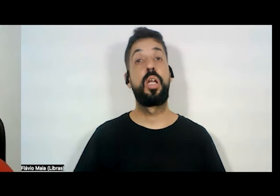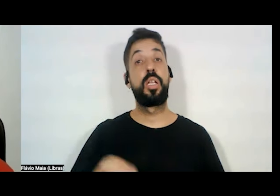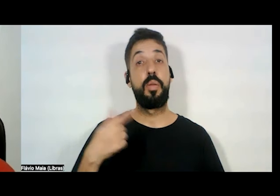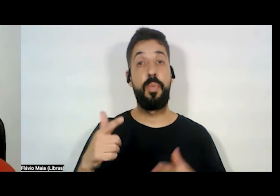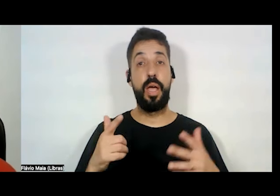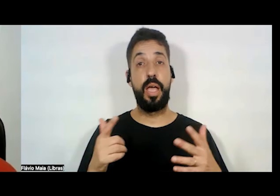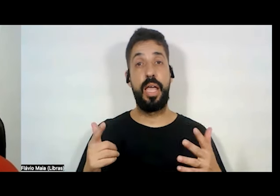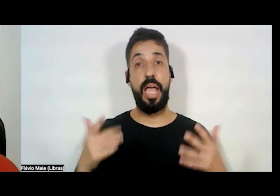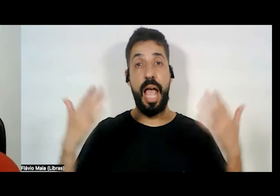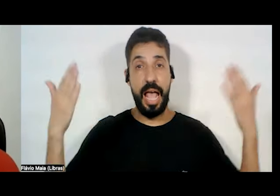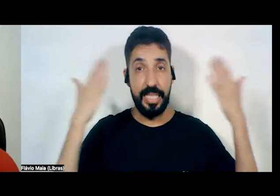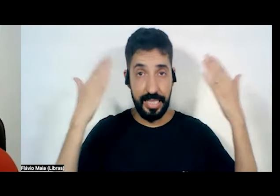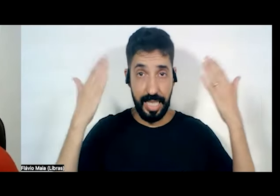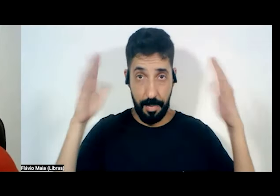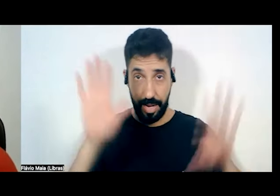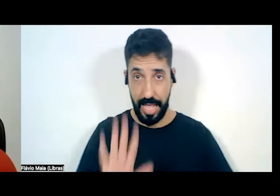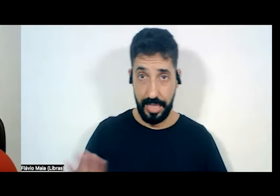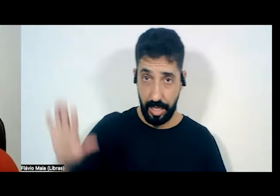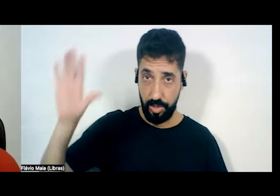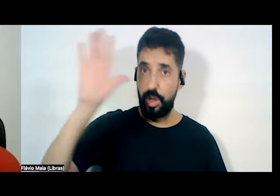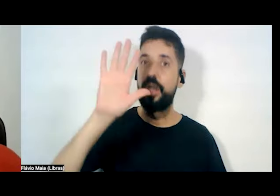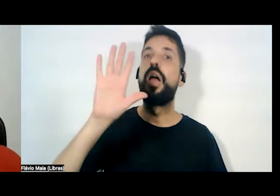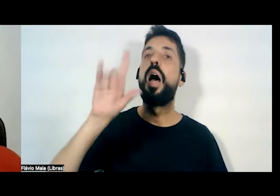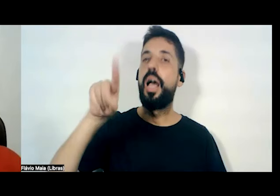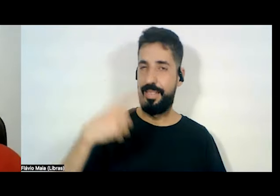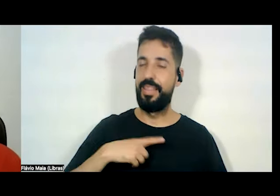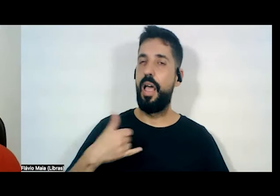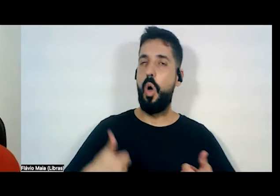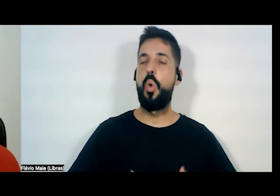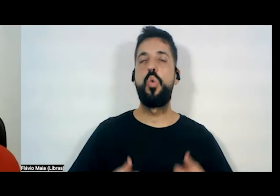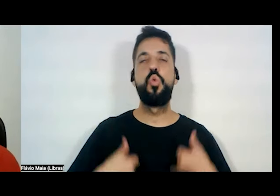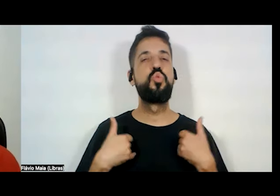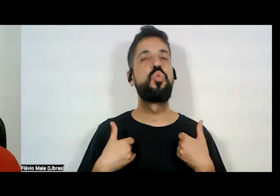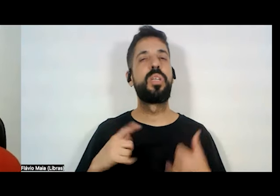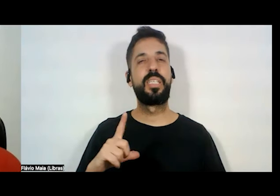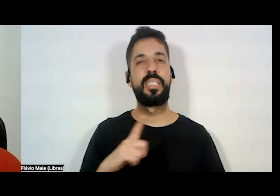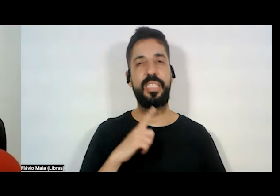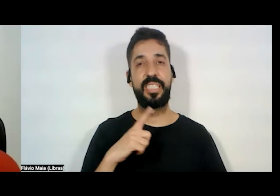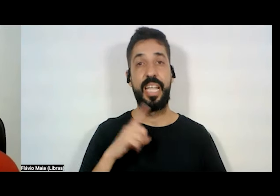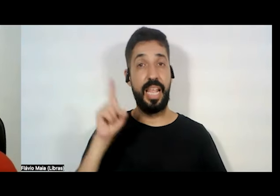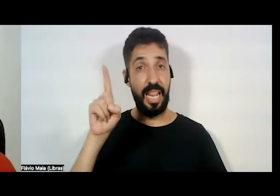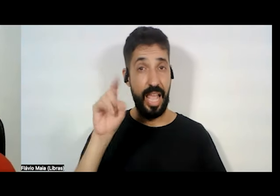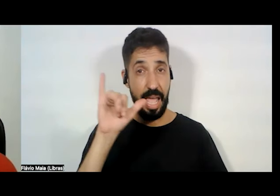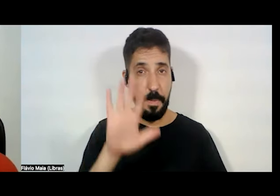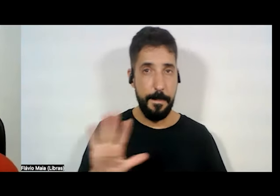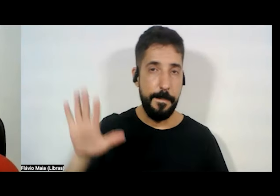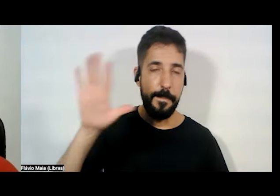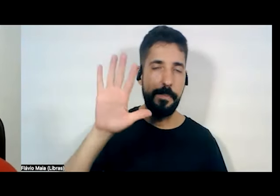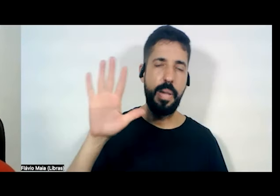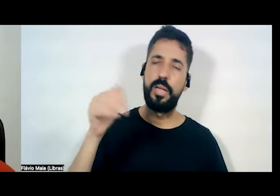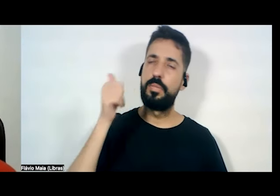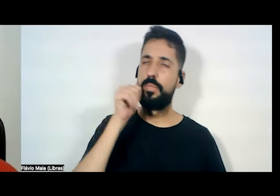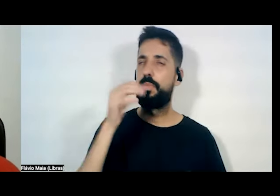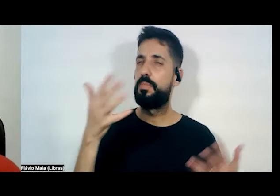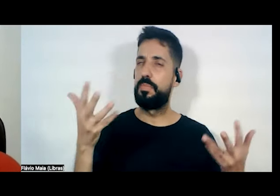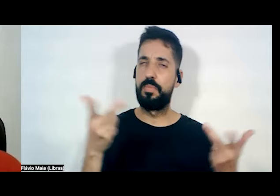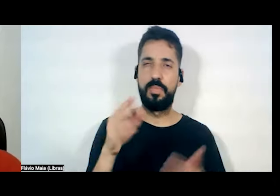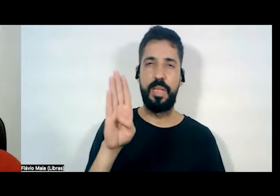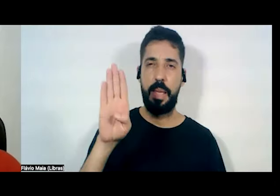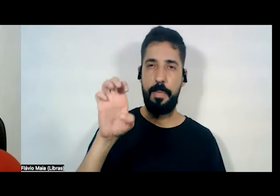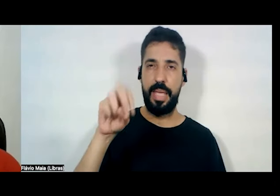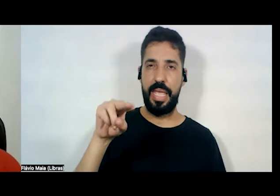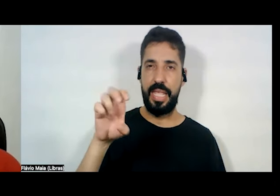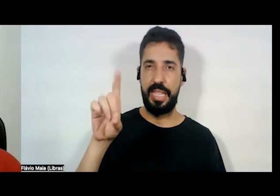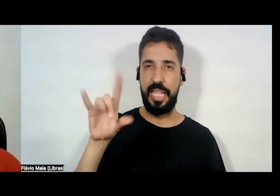Constituinte, vamos nos orgulhar muito, nós temos lá a imagem de uma maravilhosa Benedita da Silva, a